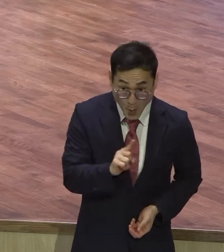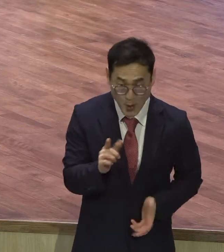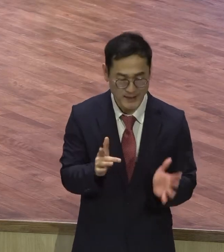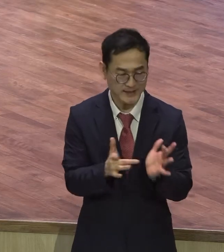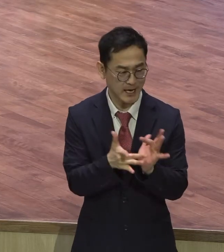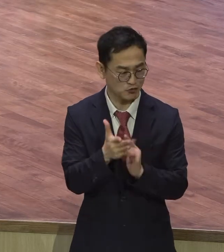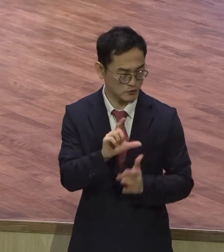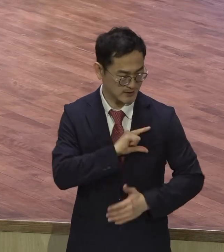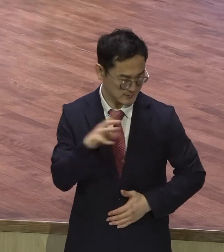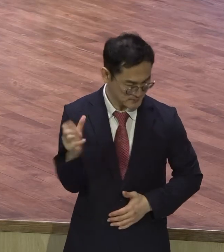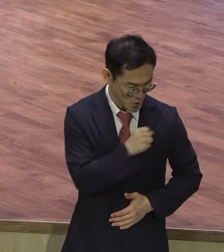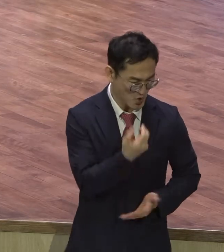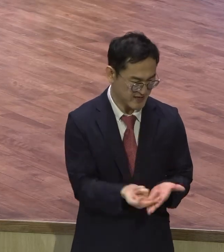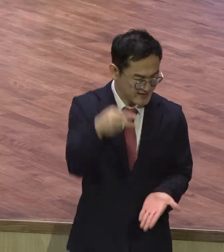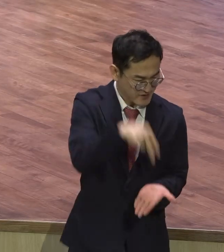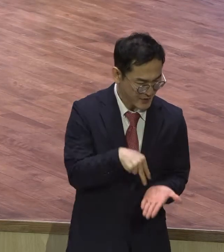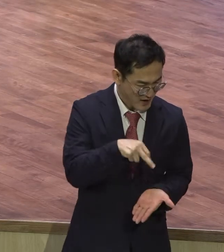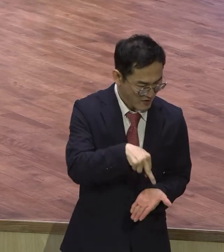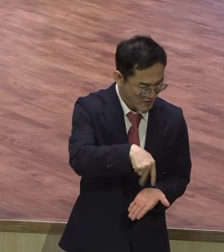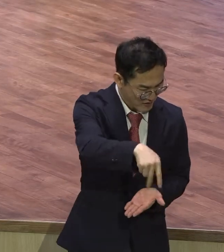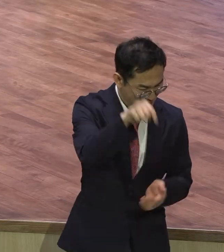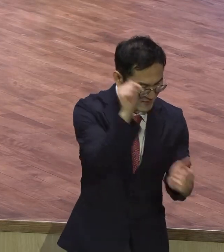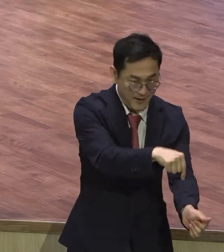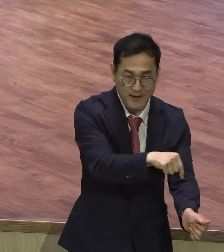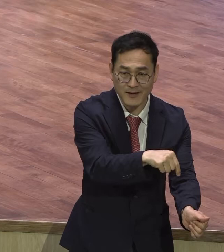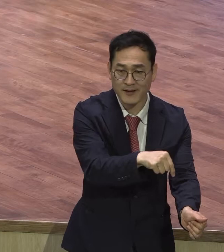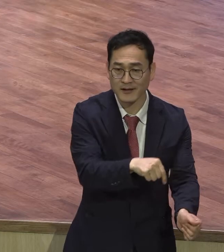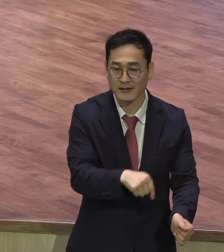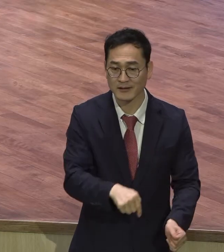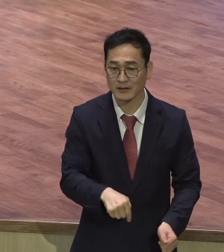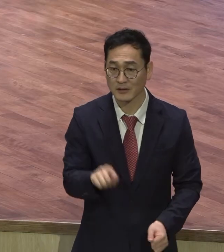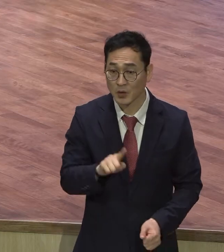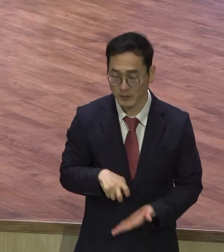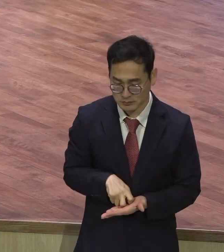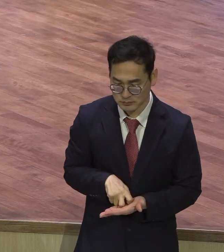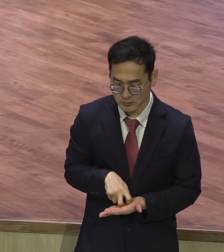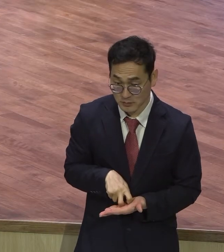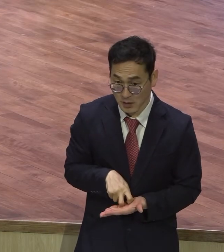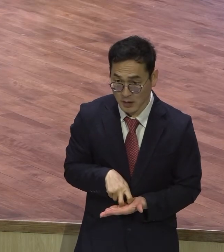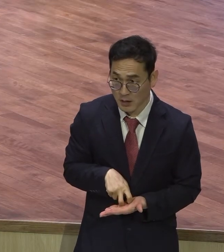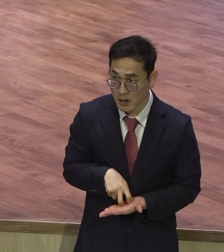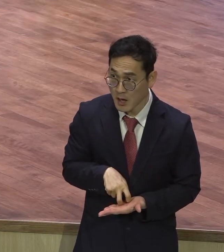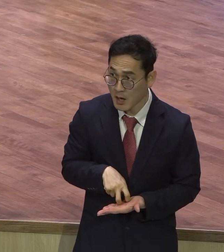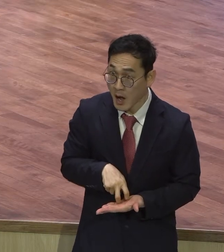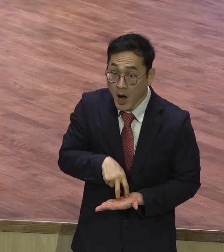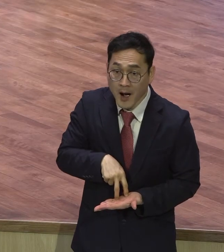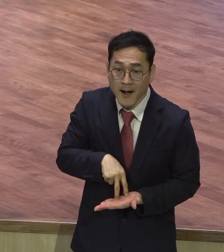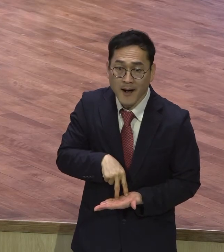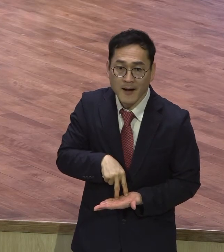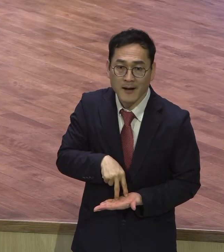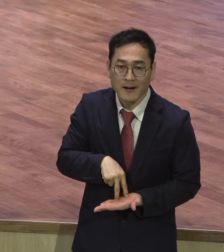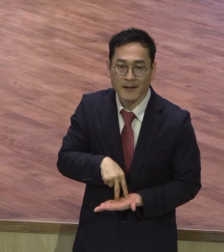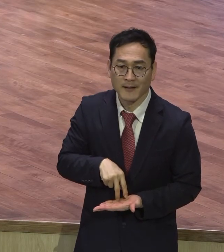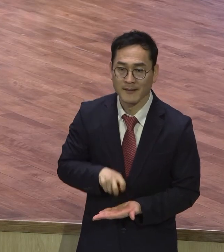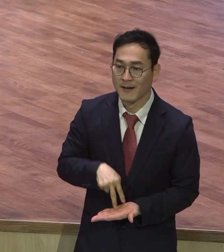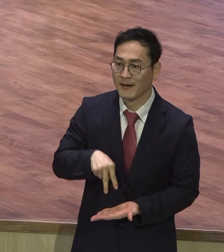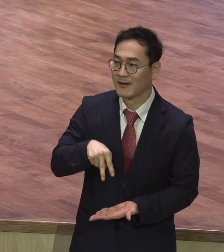일어나라. 어떻게 됐습니까? 그는 걸었네 뛰었네 찬양했네